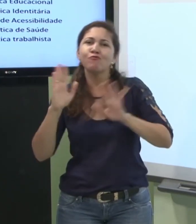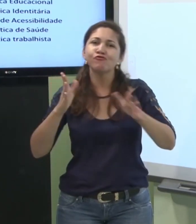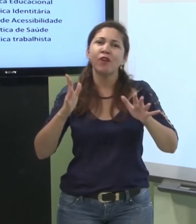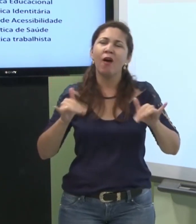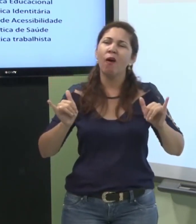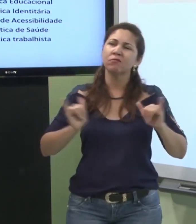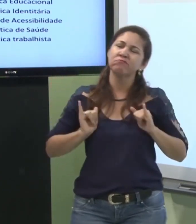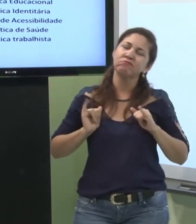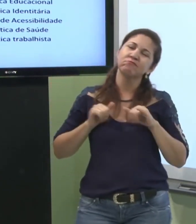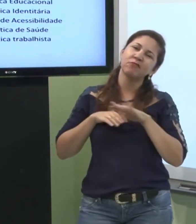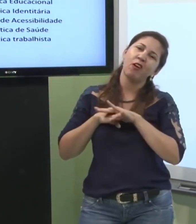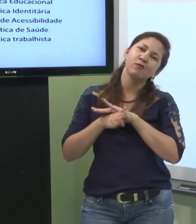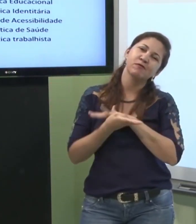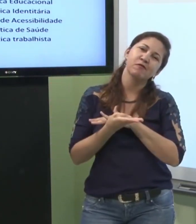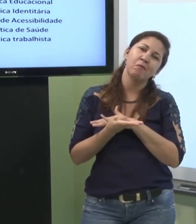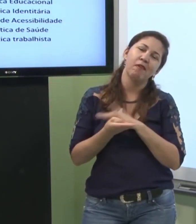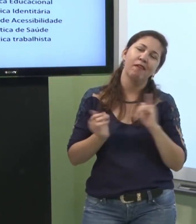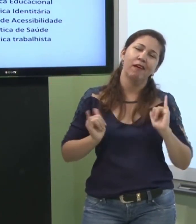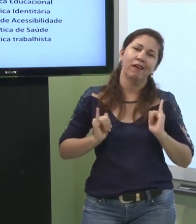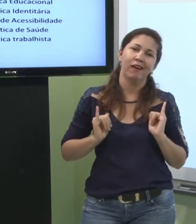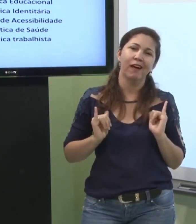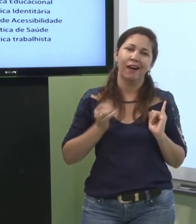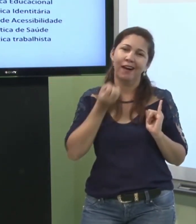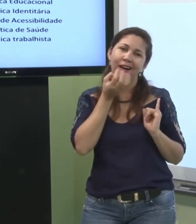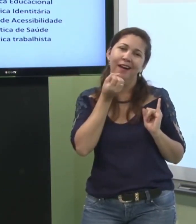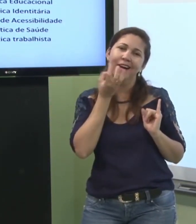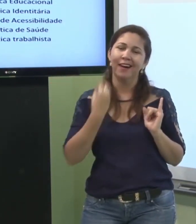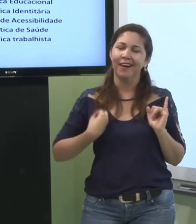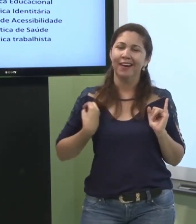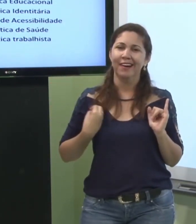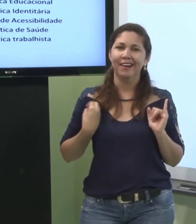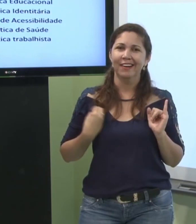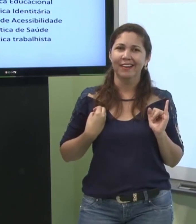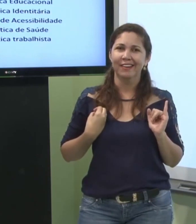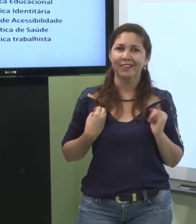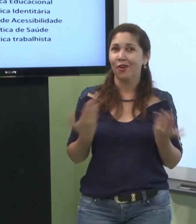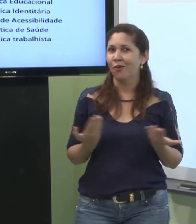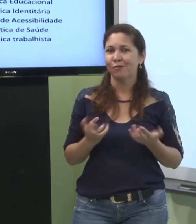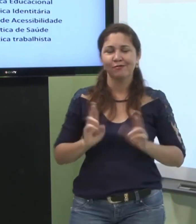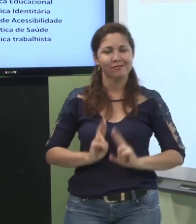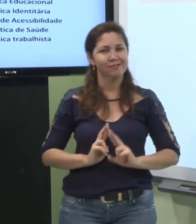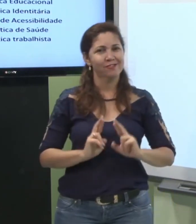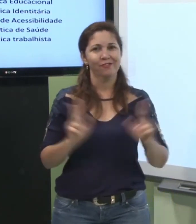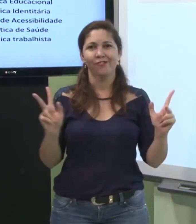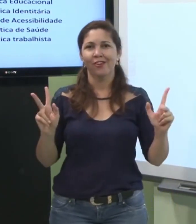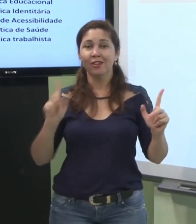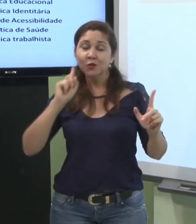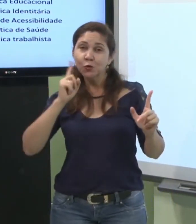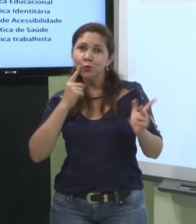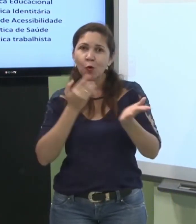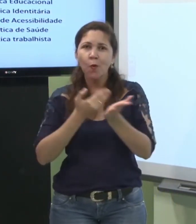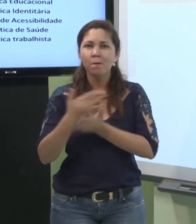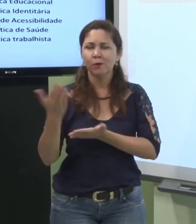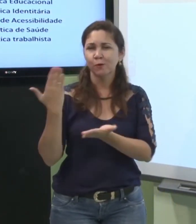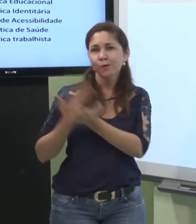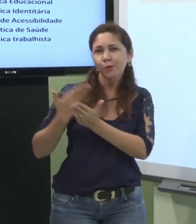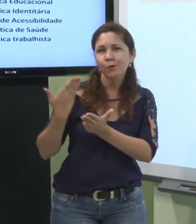então eles não queriam trabalhar porque estavam acostumados com aposentadoria agora com os